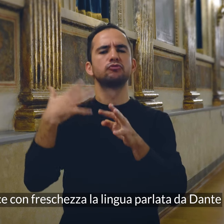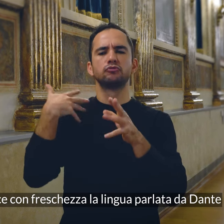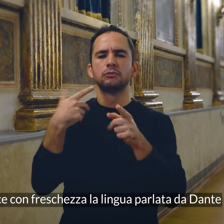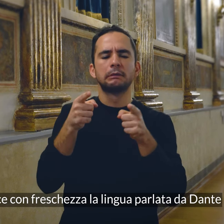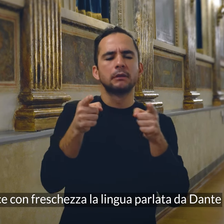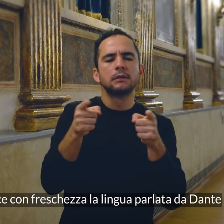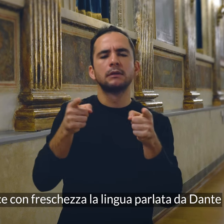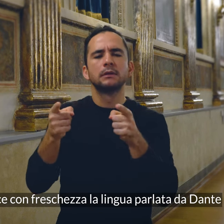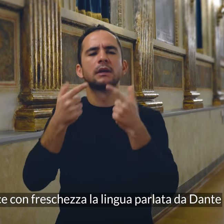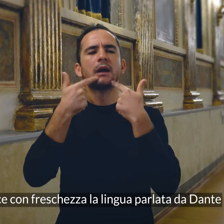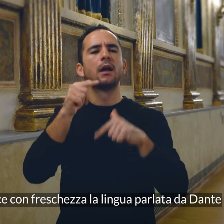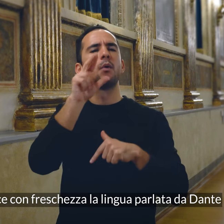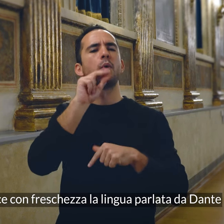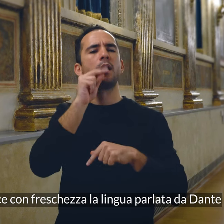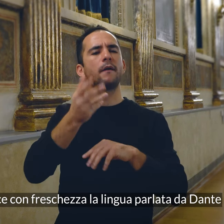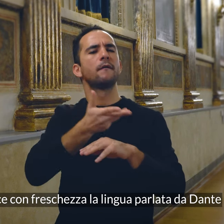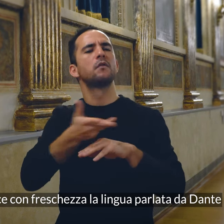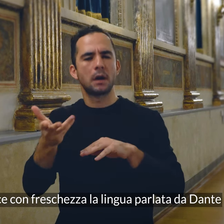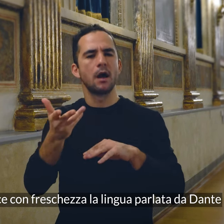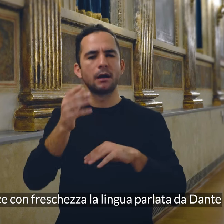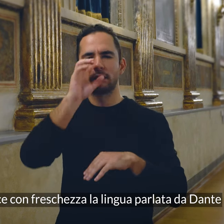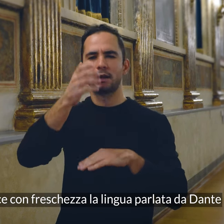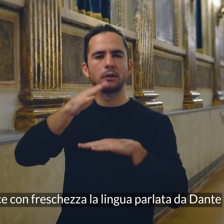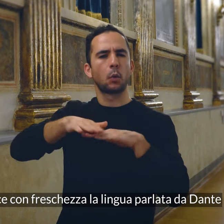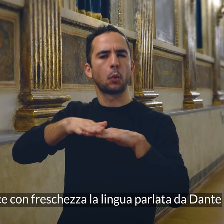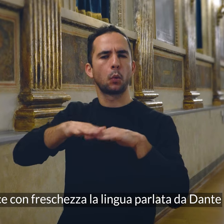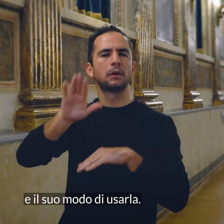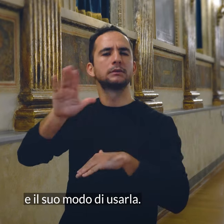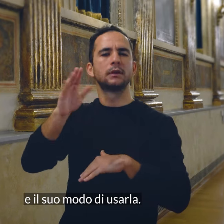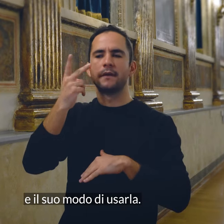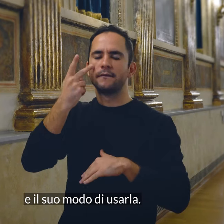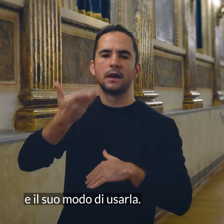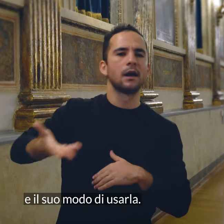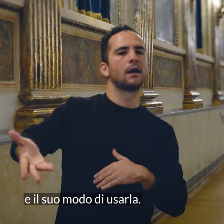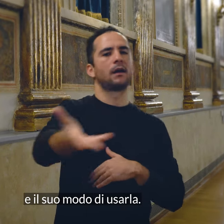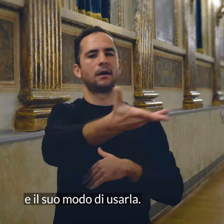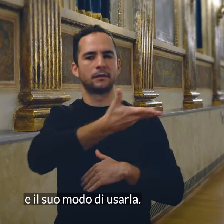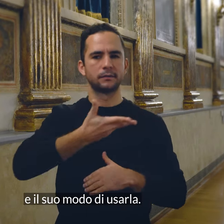restituisce con freschezza la lingua parlata da Dante e il suo modo di usarla.